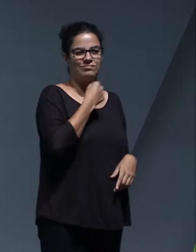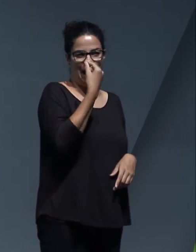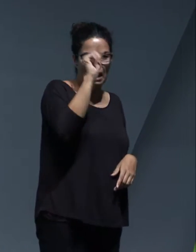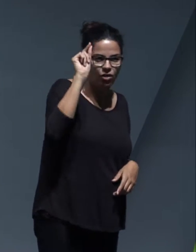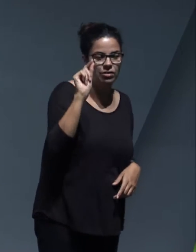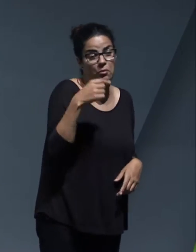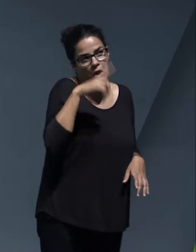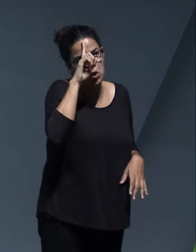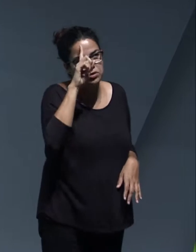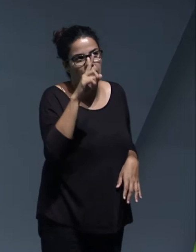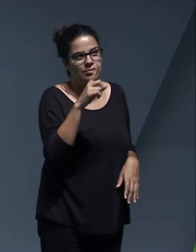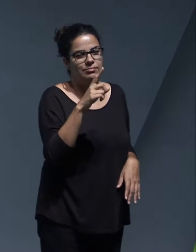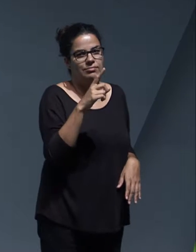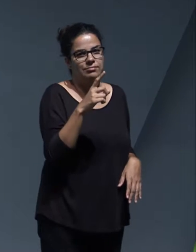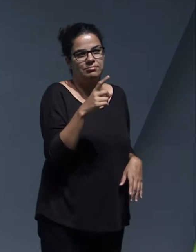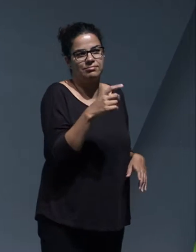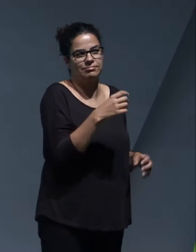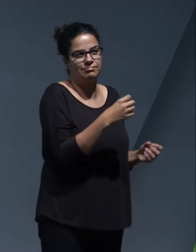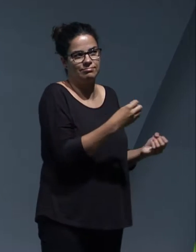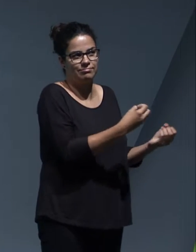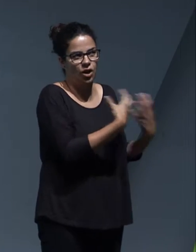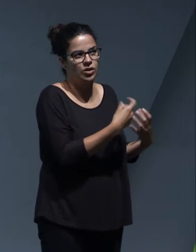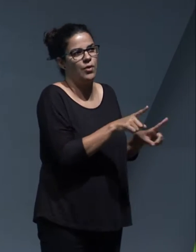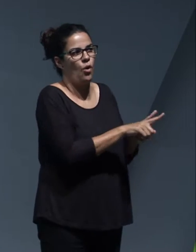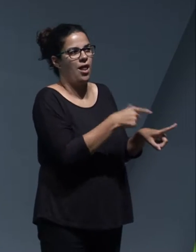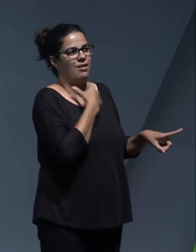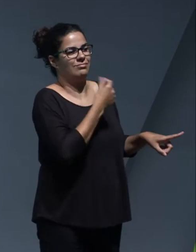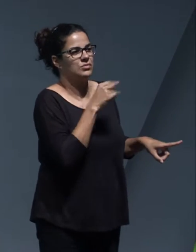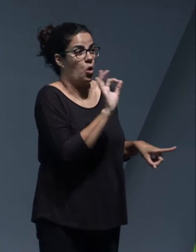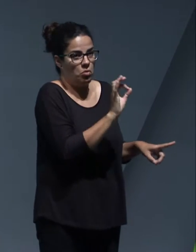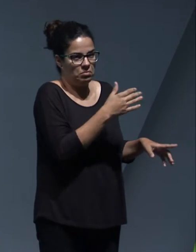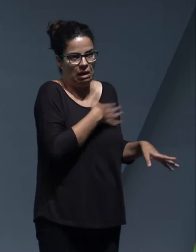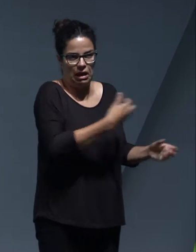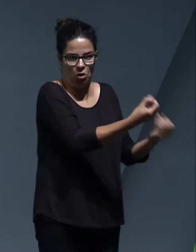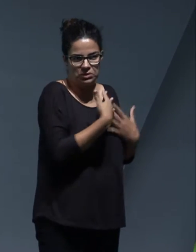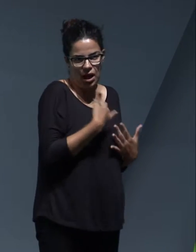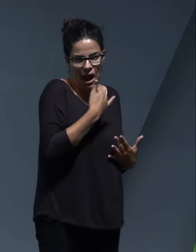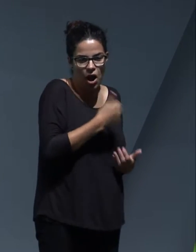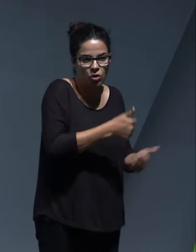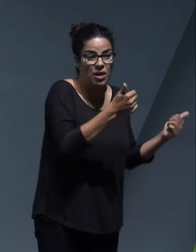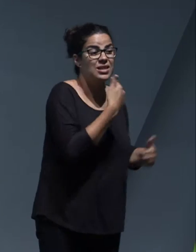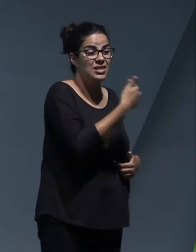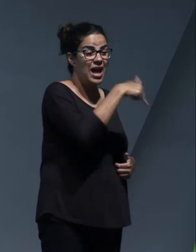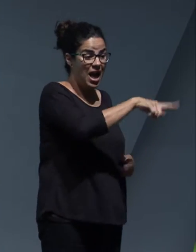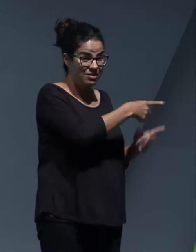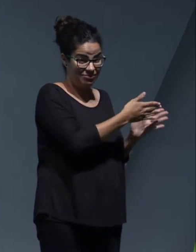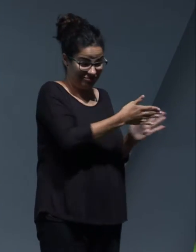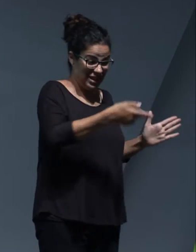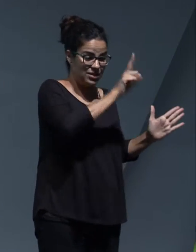si era anécdota o intentándome darme otro tipo de mensaje, que han estado trabajando durante este mes 14 horas diarias.